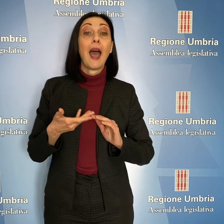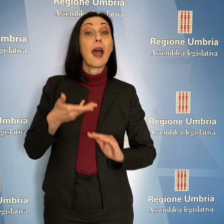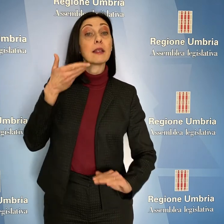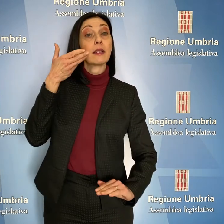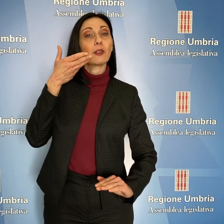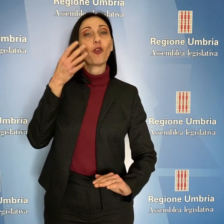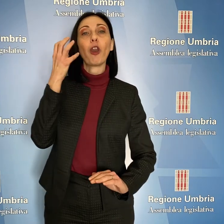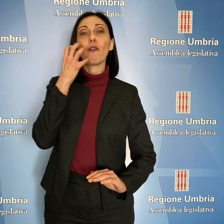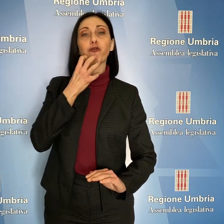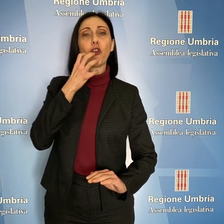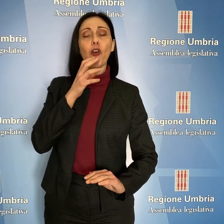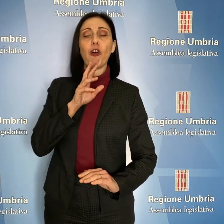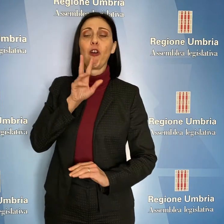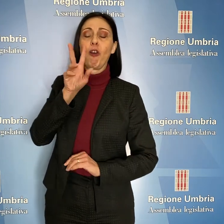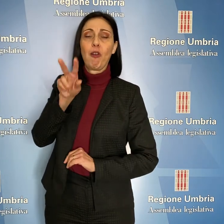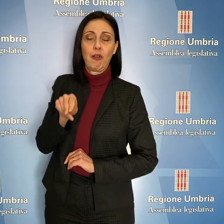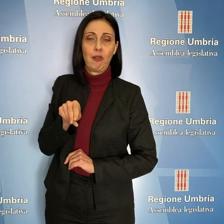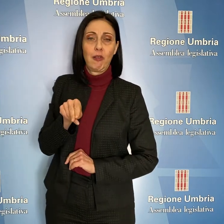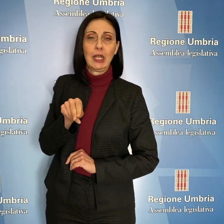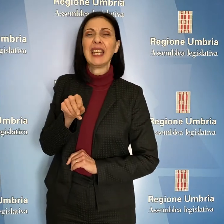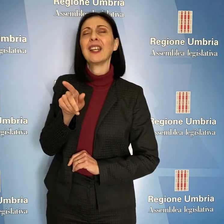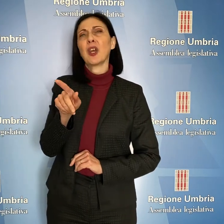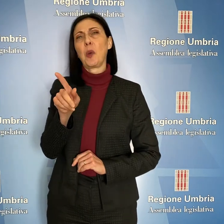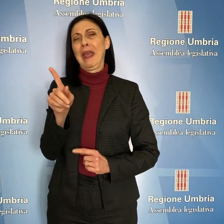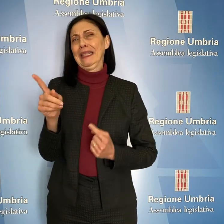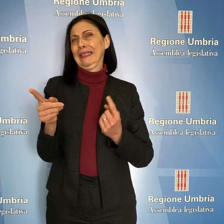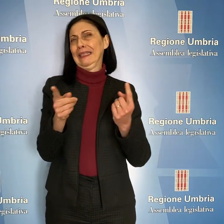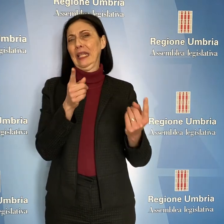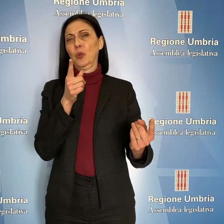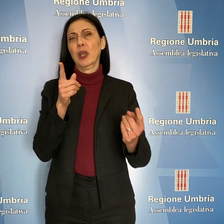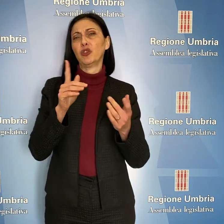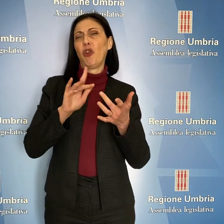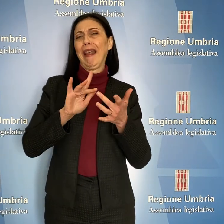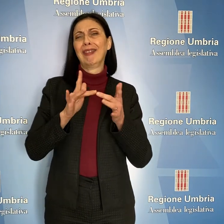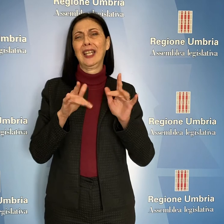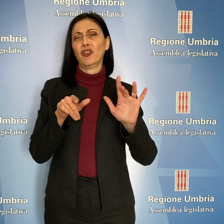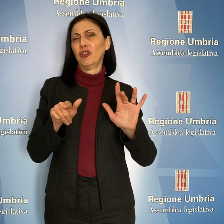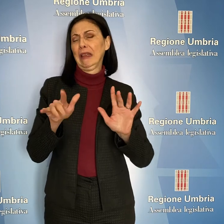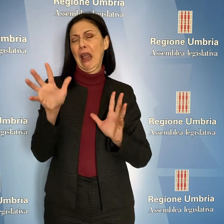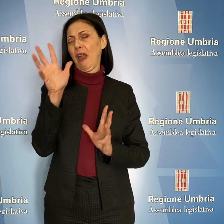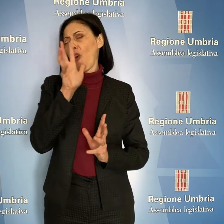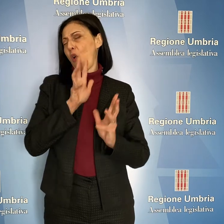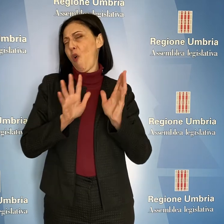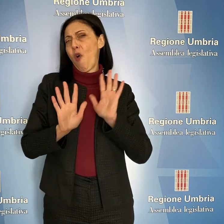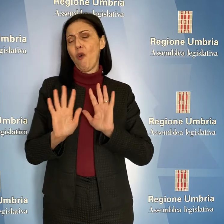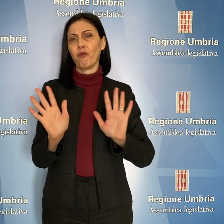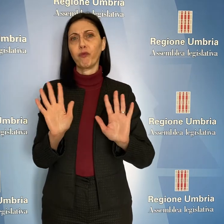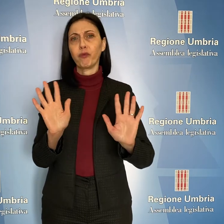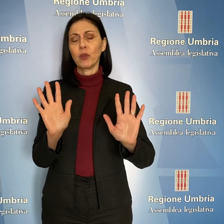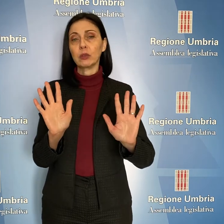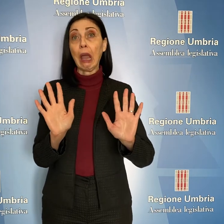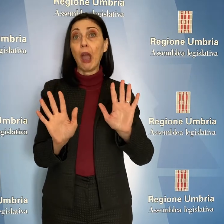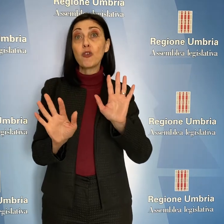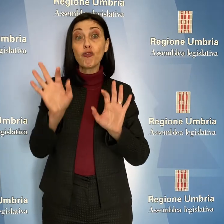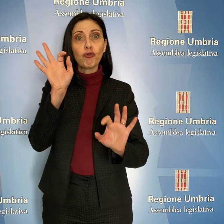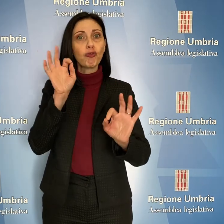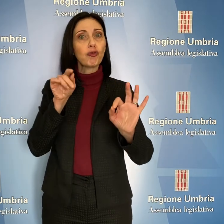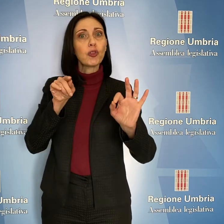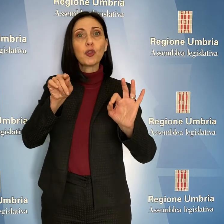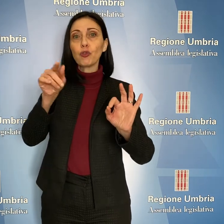Michele Fioroni ha detto di aver trovato una situazione digitale confusa definendo paradossali alcune scelte di un